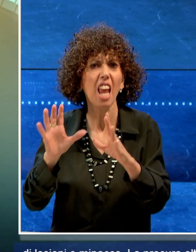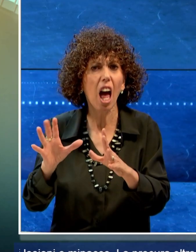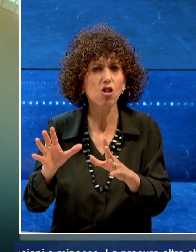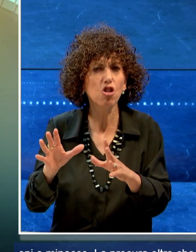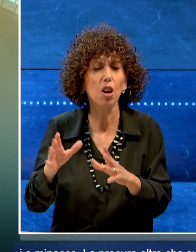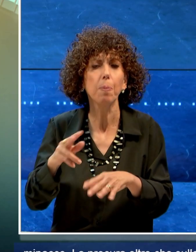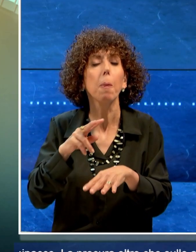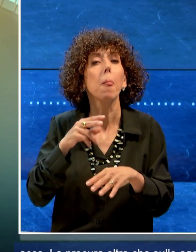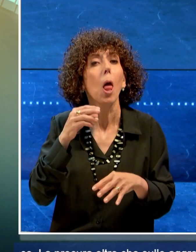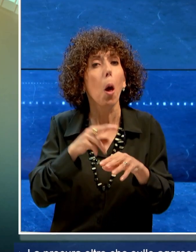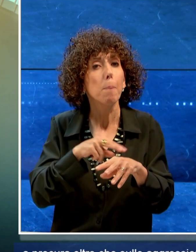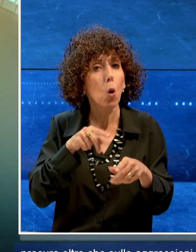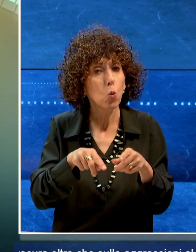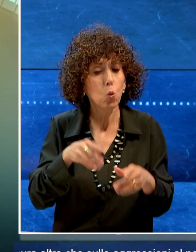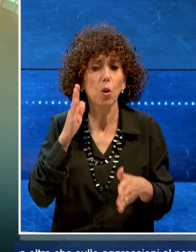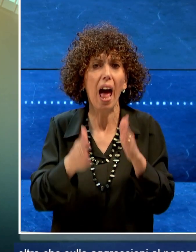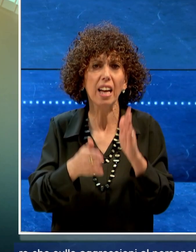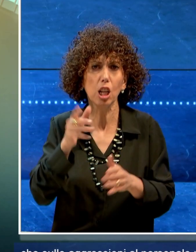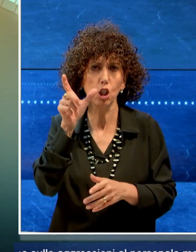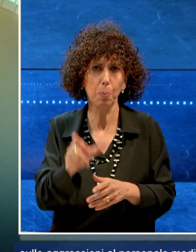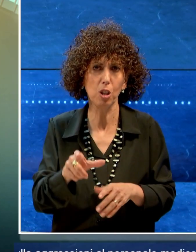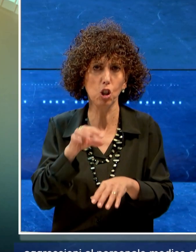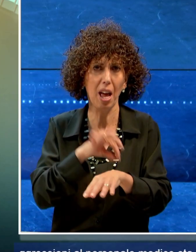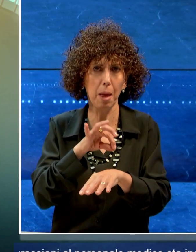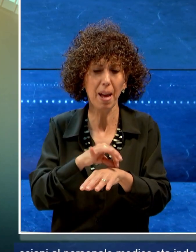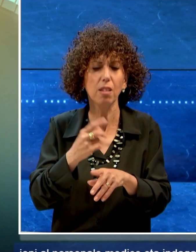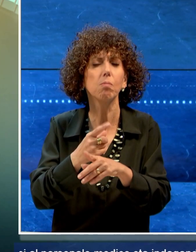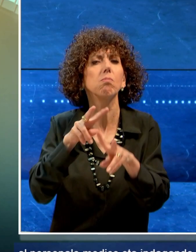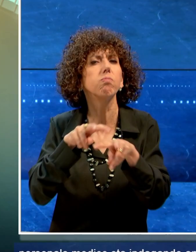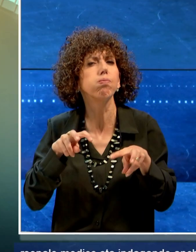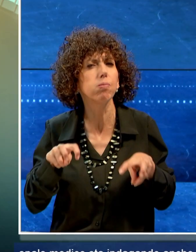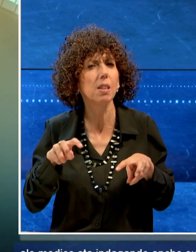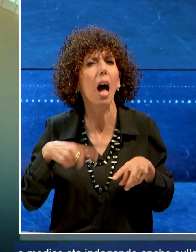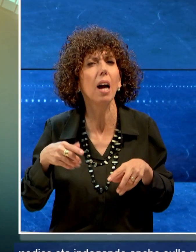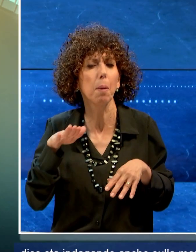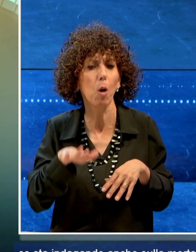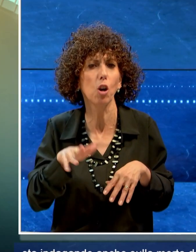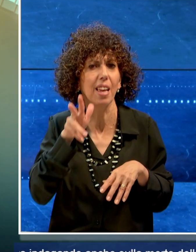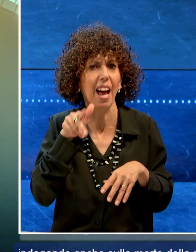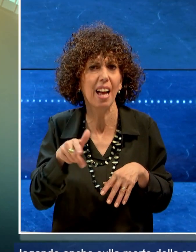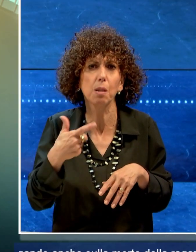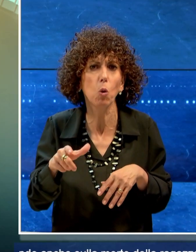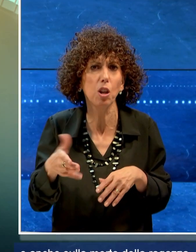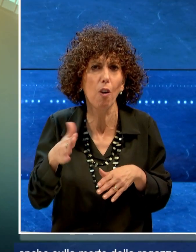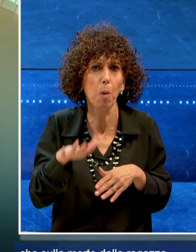procura, oltre che sugli aggressioni al personale medico, sta indagando anche sulla morte della ragazza.